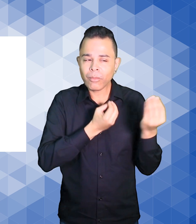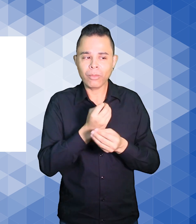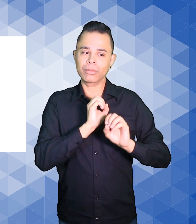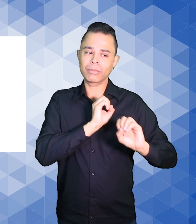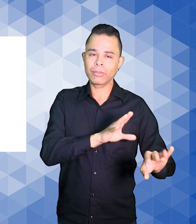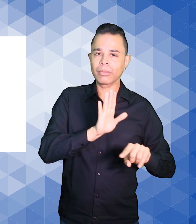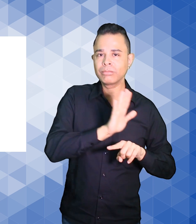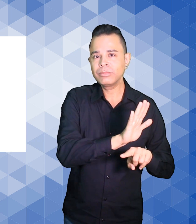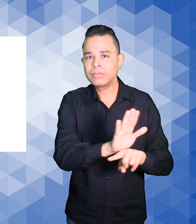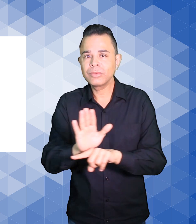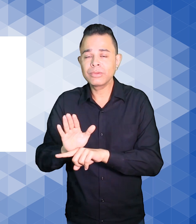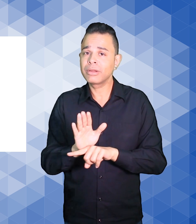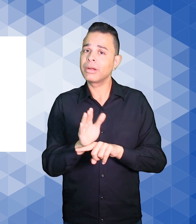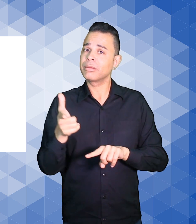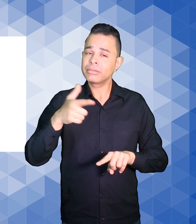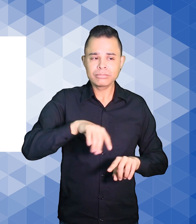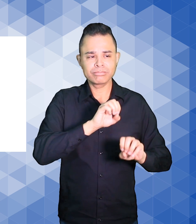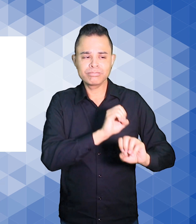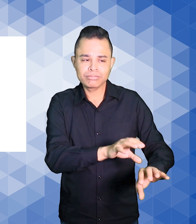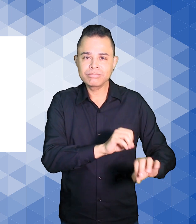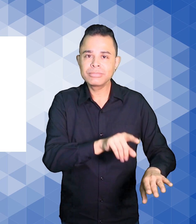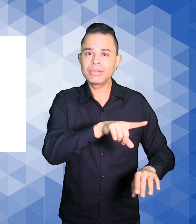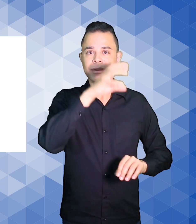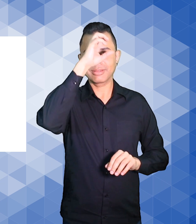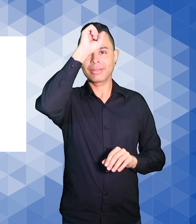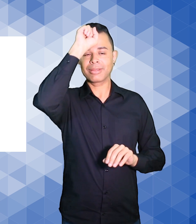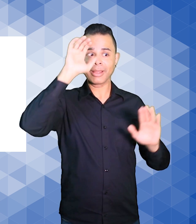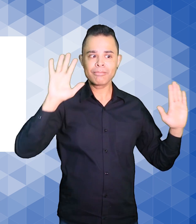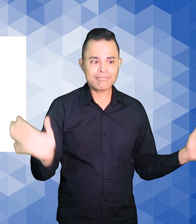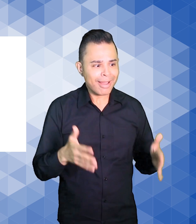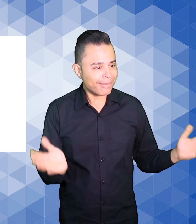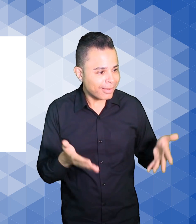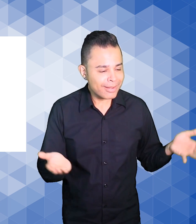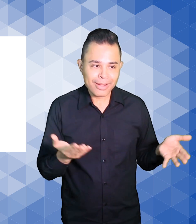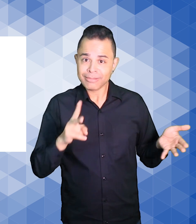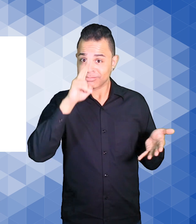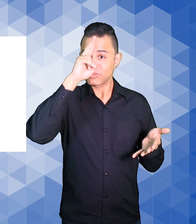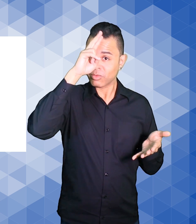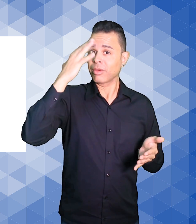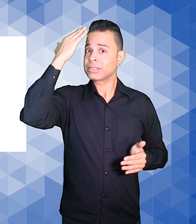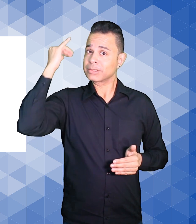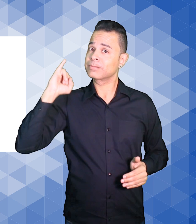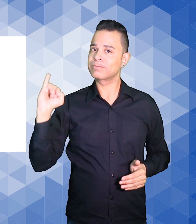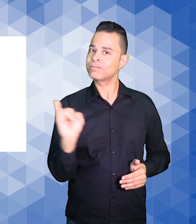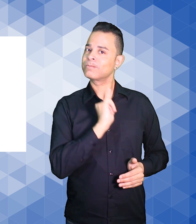incluindo a educação. Estimulamos o Daniel ao máximo, tal como é aconselhado no filme.